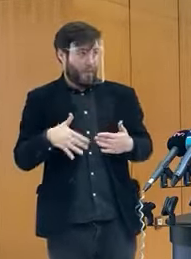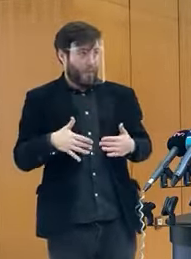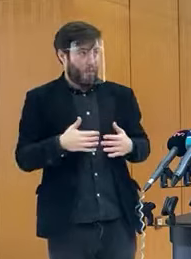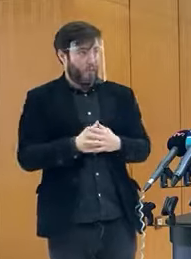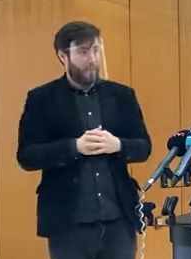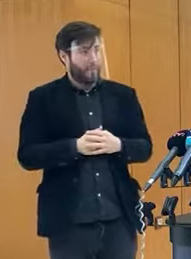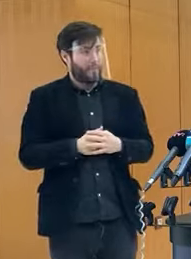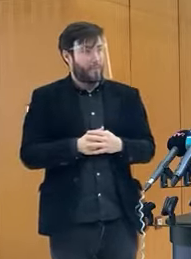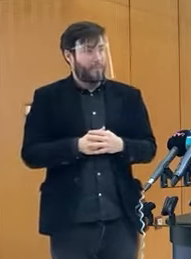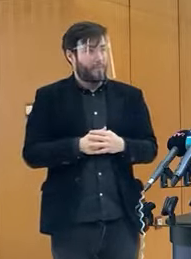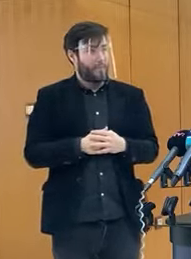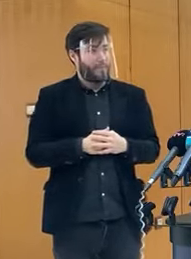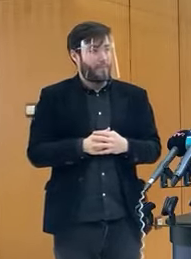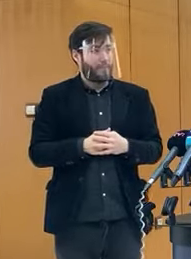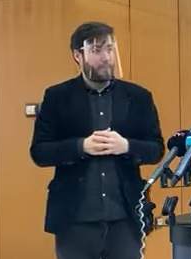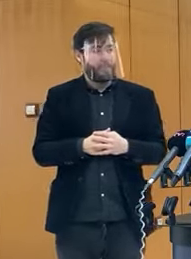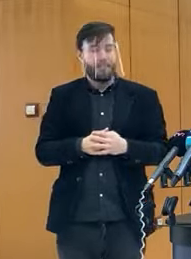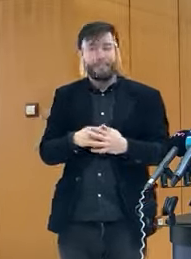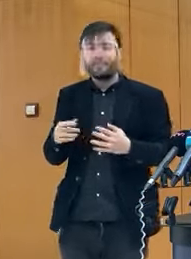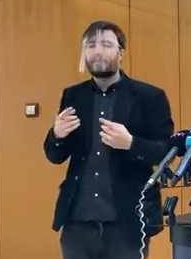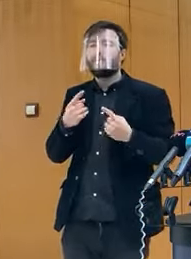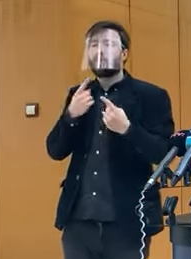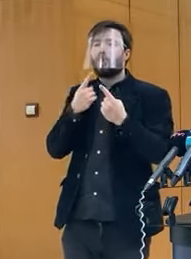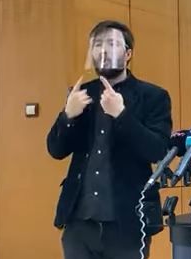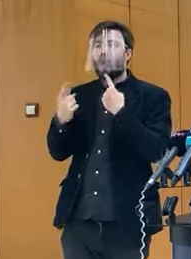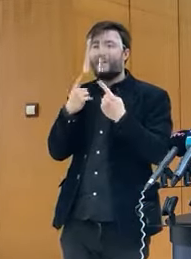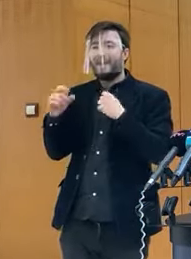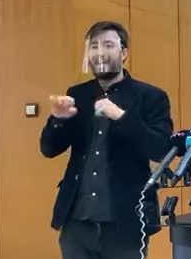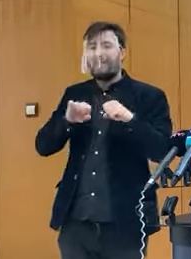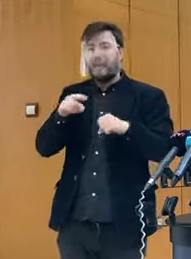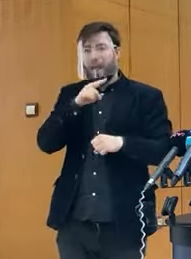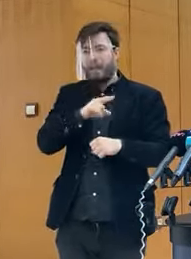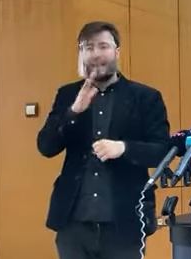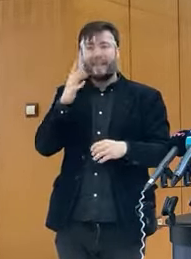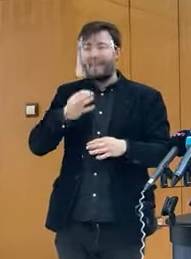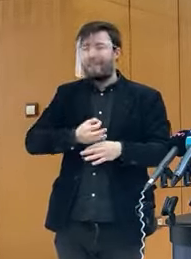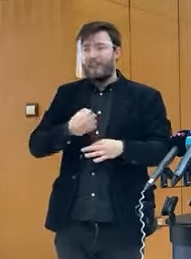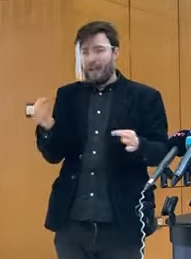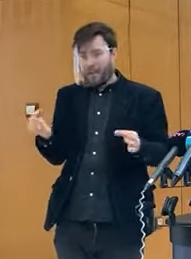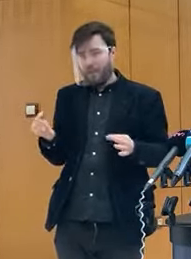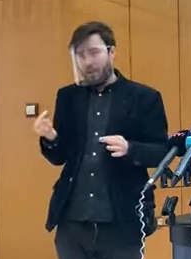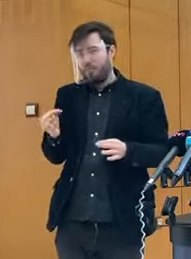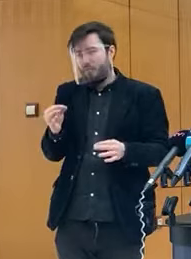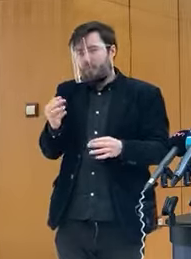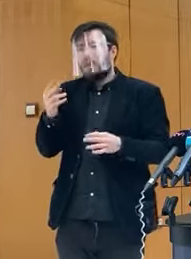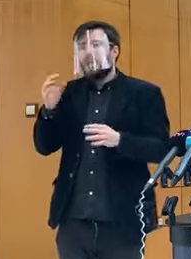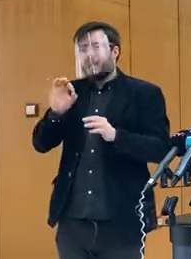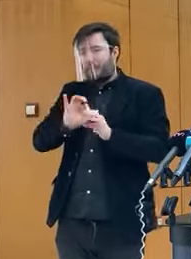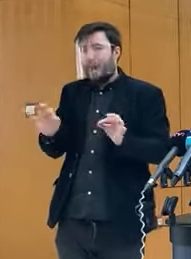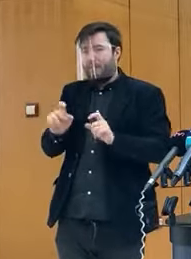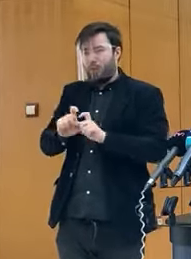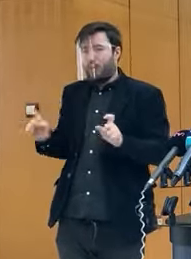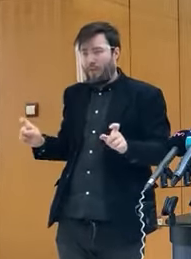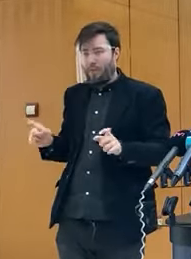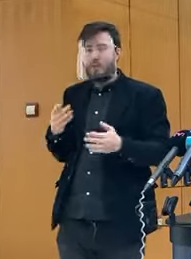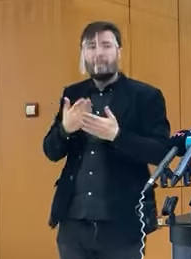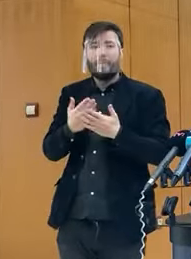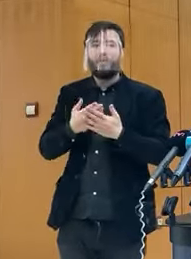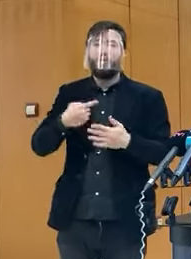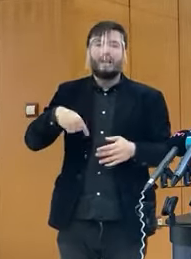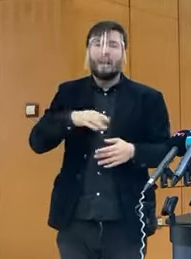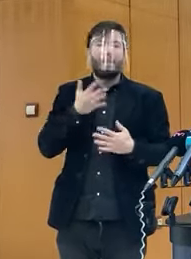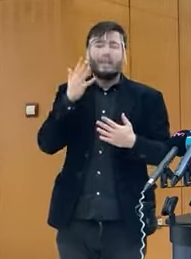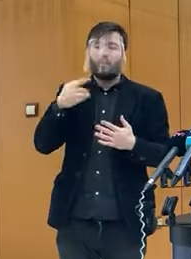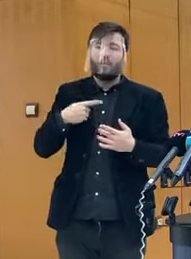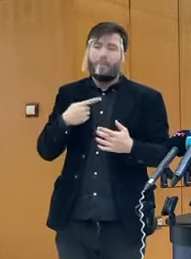No tie rokovania vlády sú neverejné a to má svoj dobrý dôvod a preto vám ani ja nebudem hovoriť, že